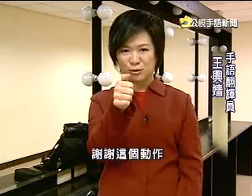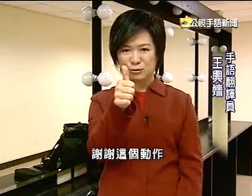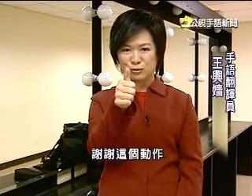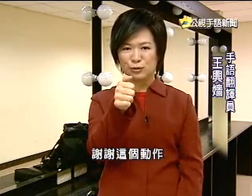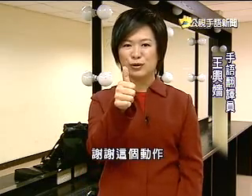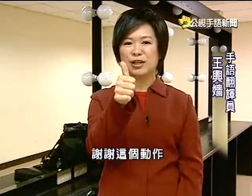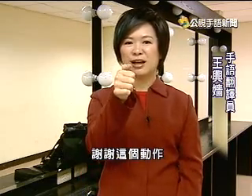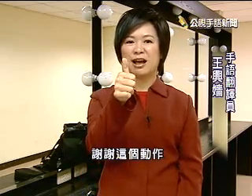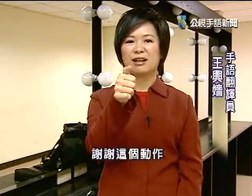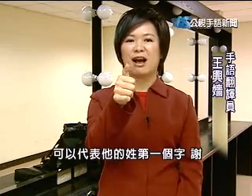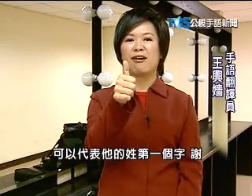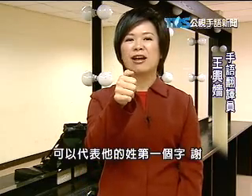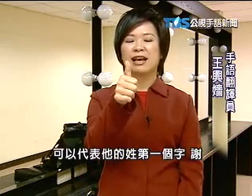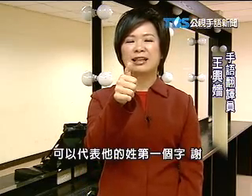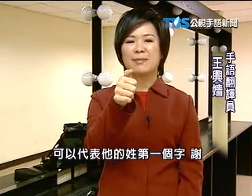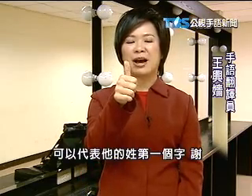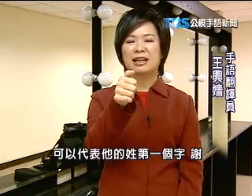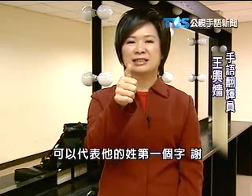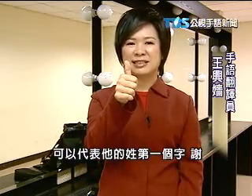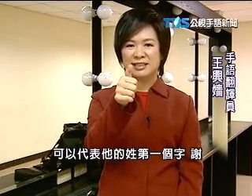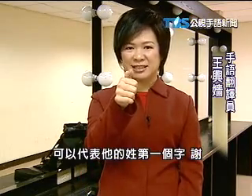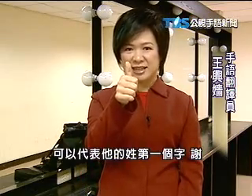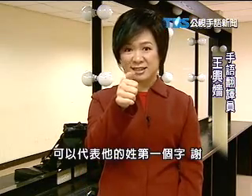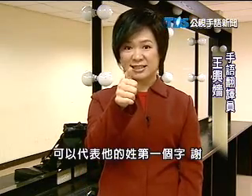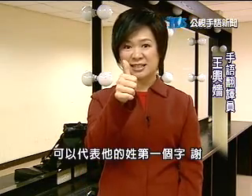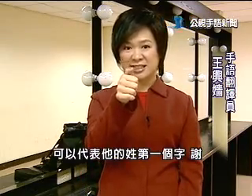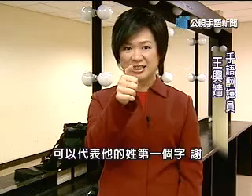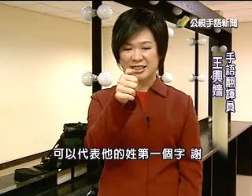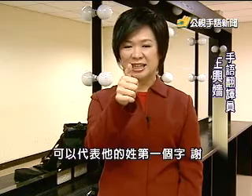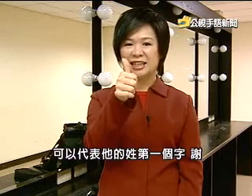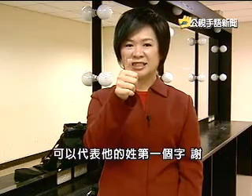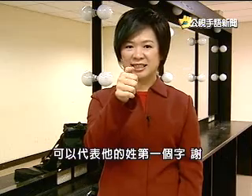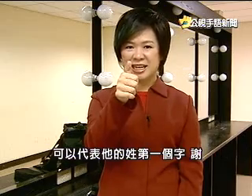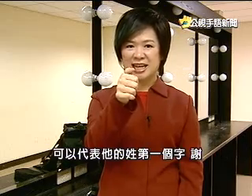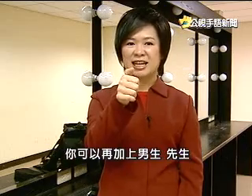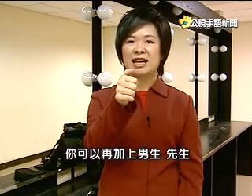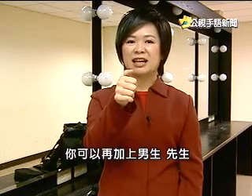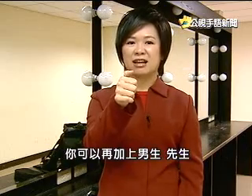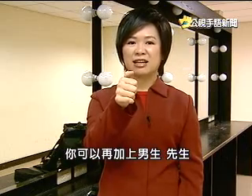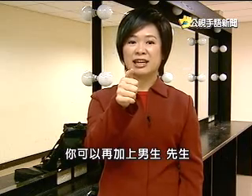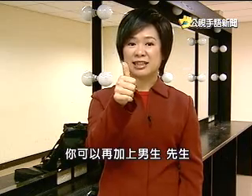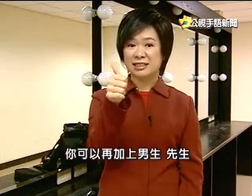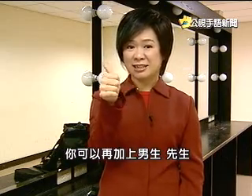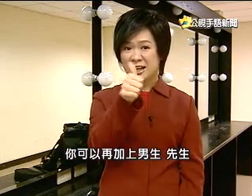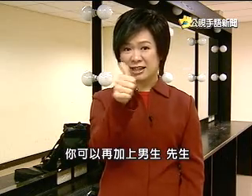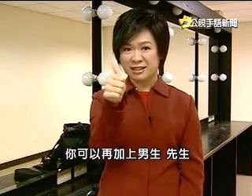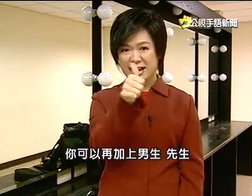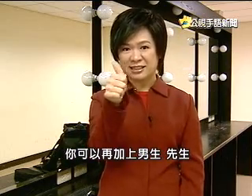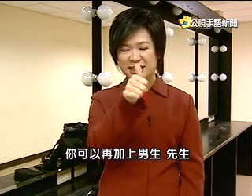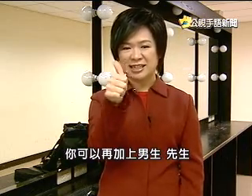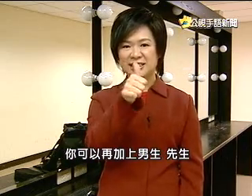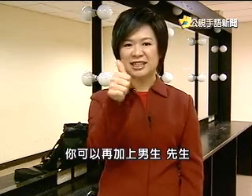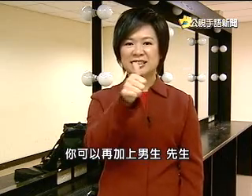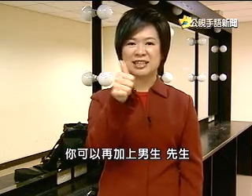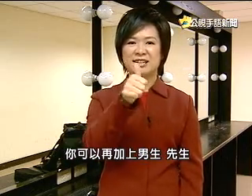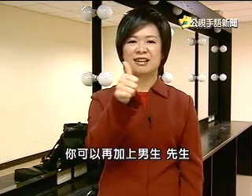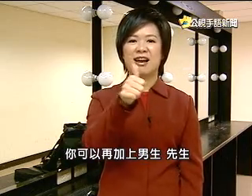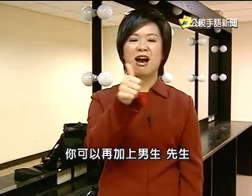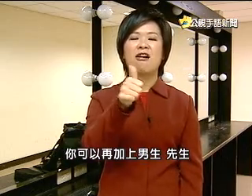动作好 可以代表它的姓第一个字 谢谢谢你可以再加上男生 先生好